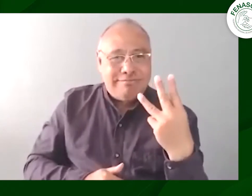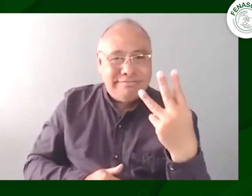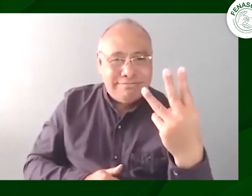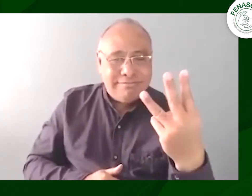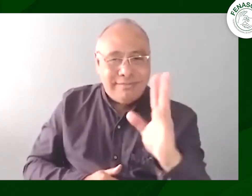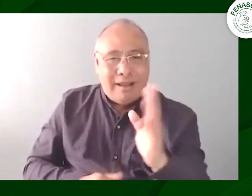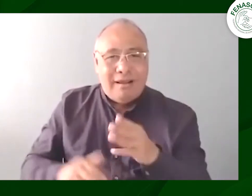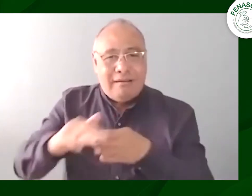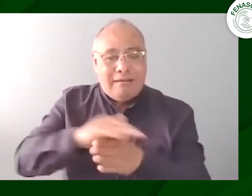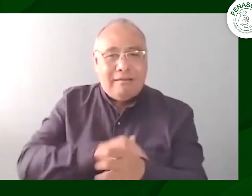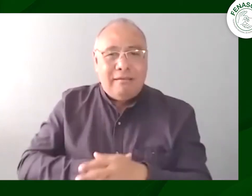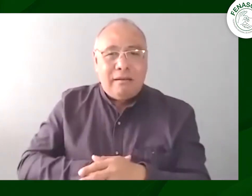a esta reunión